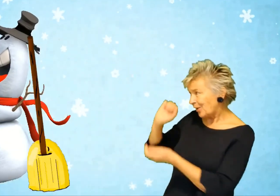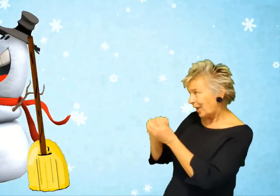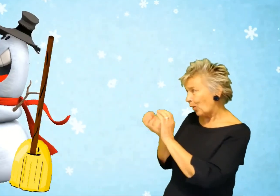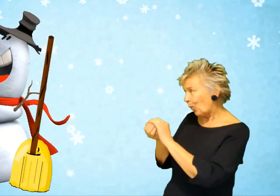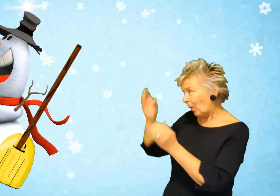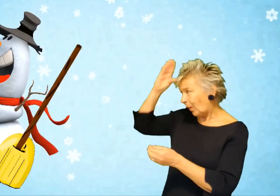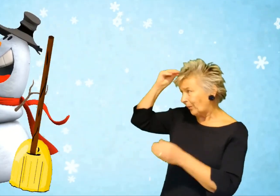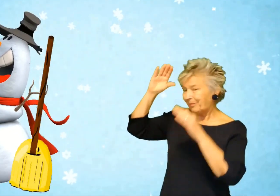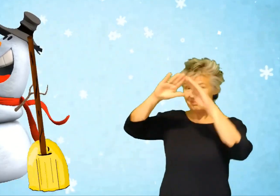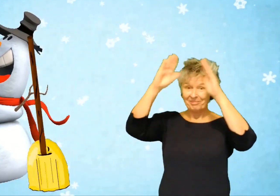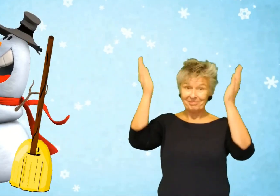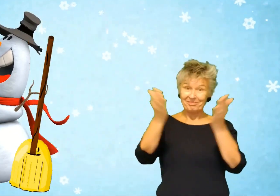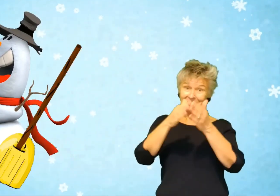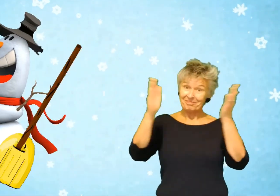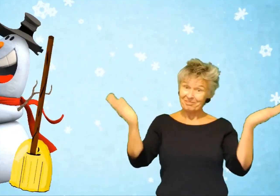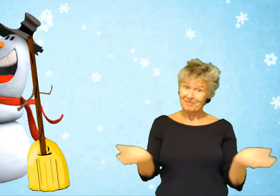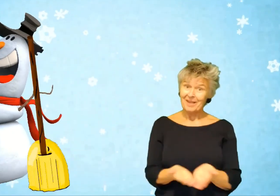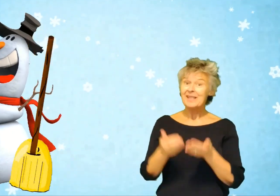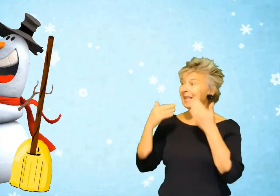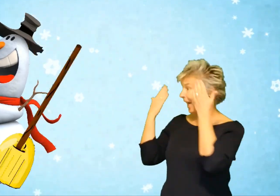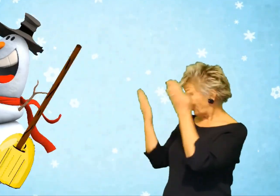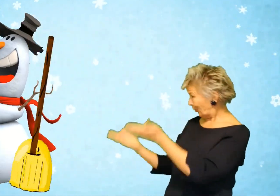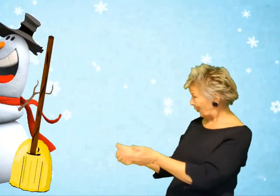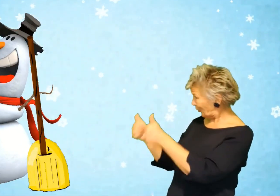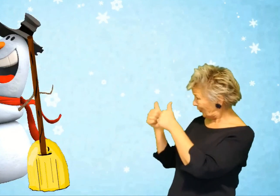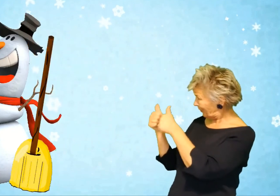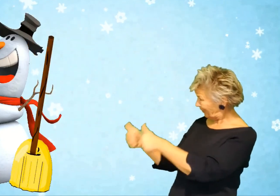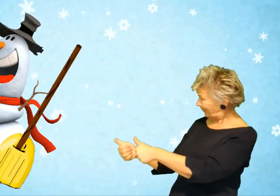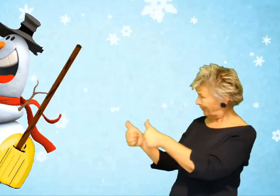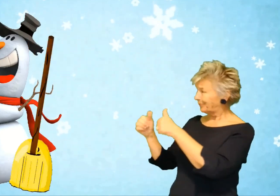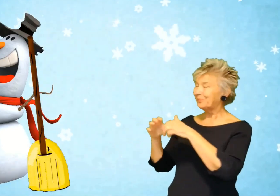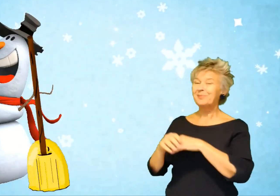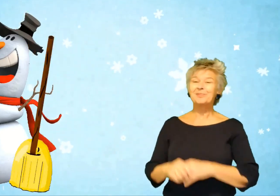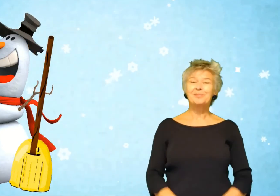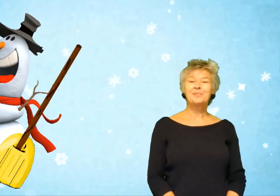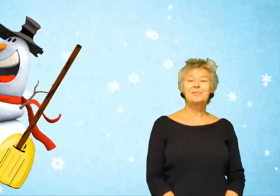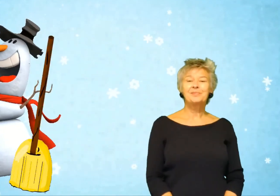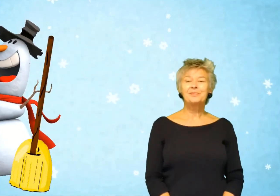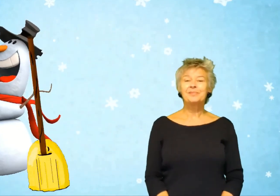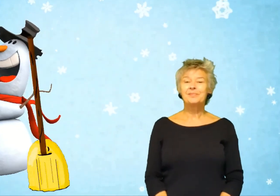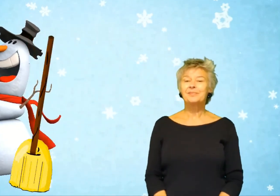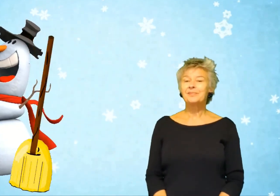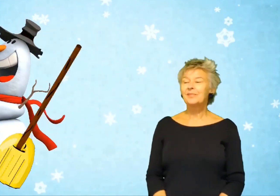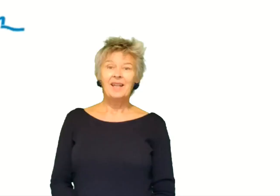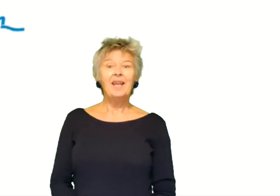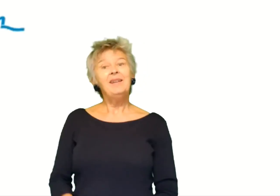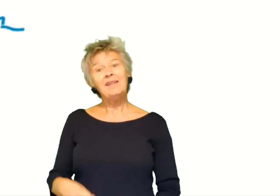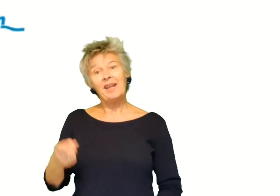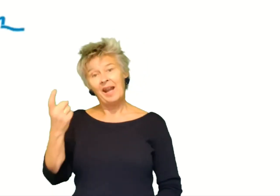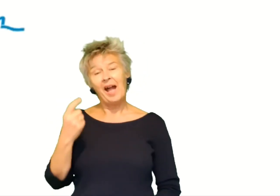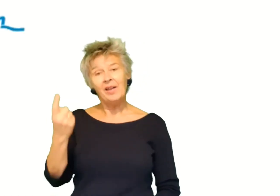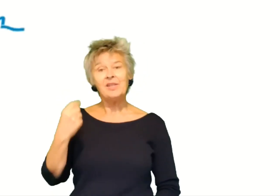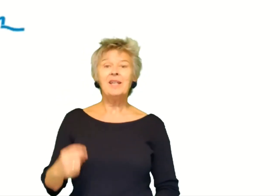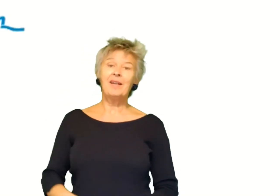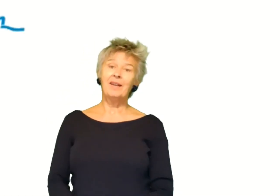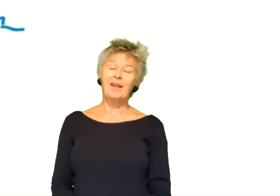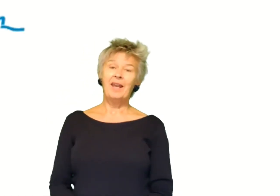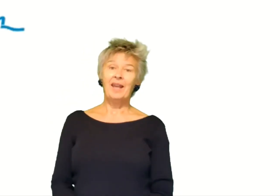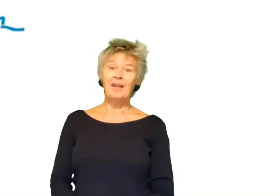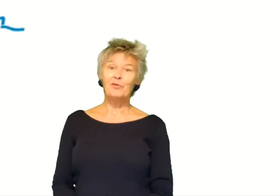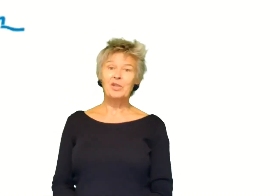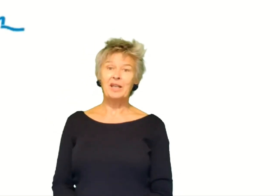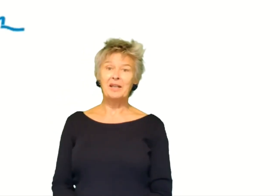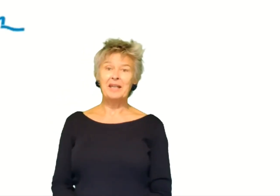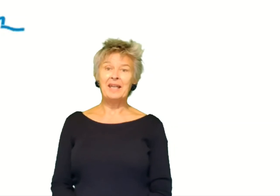meneer, de sneeuwman. Dat staat je goed. Dat staat je goed. En dit herhaalt zich